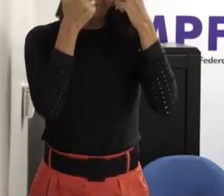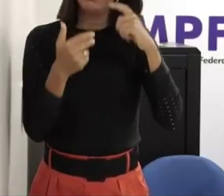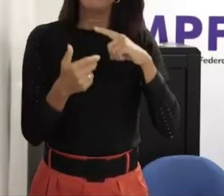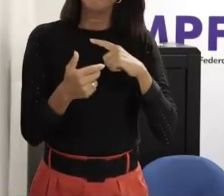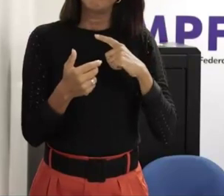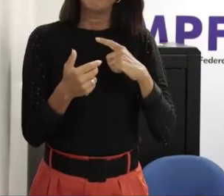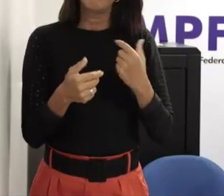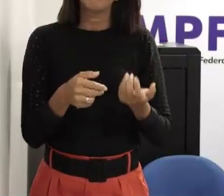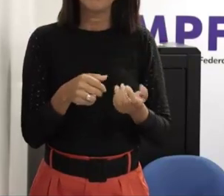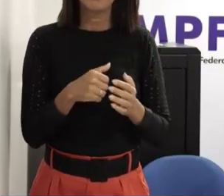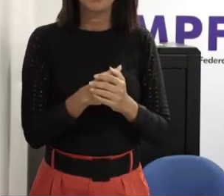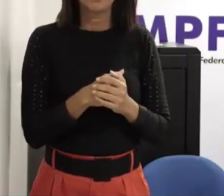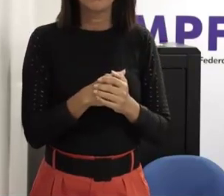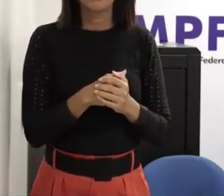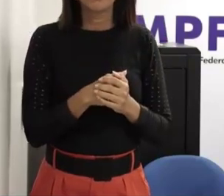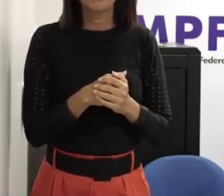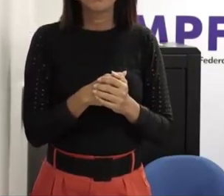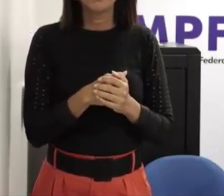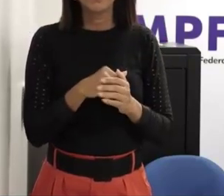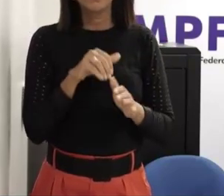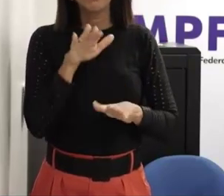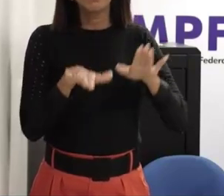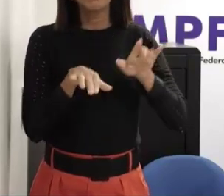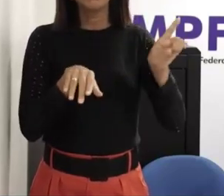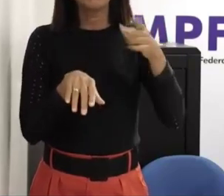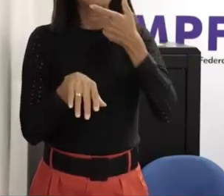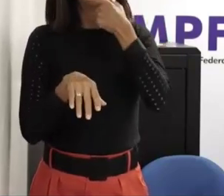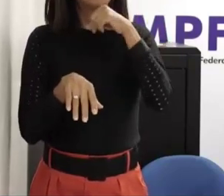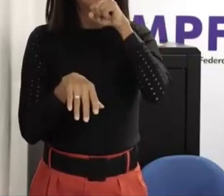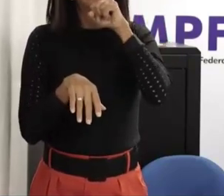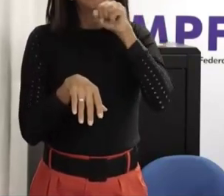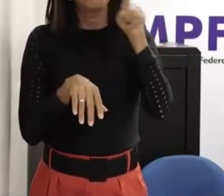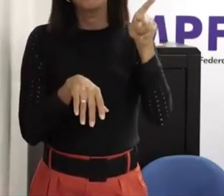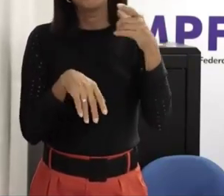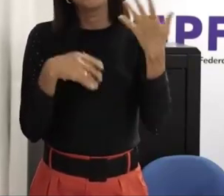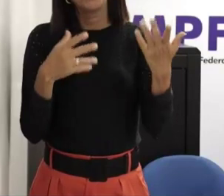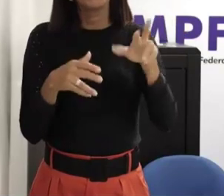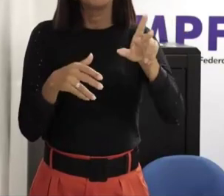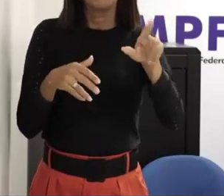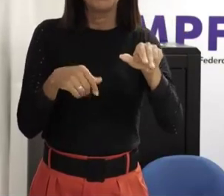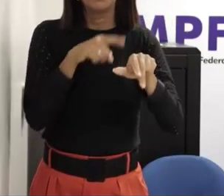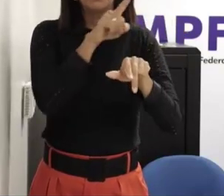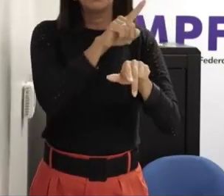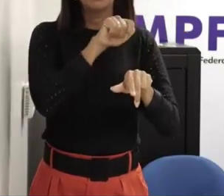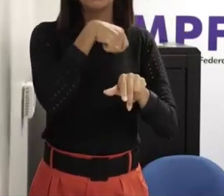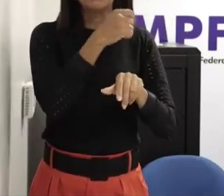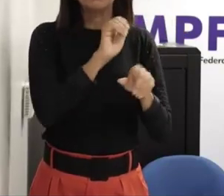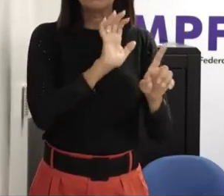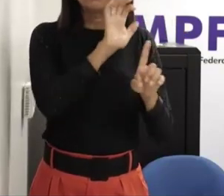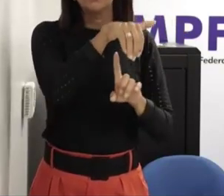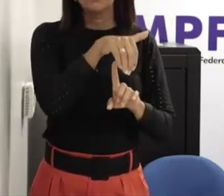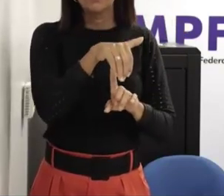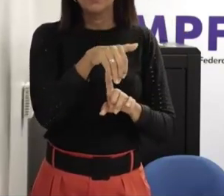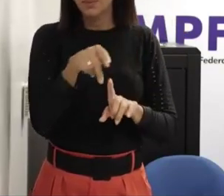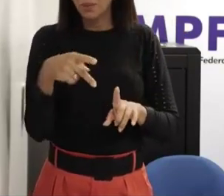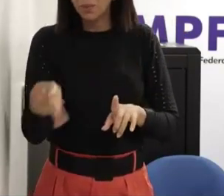próprio pai o seu próprio irmão a cadeia é uma coisa assim de um sofrimento muito grande